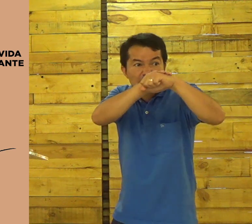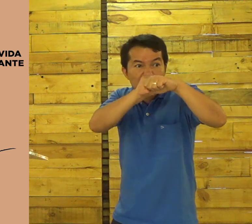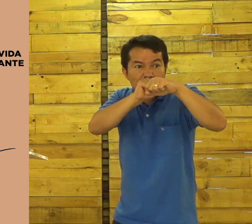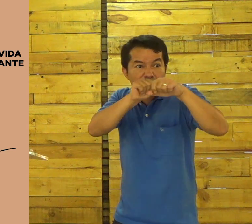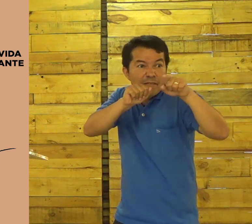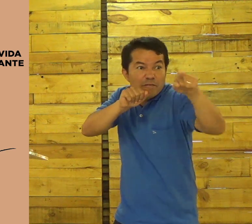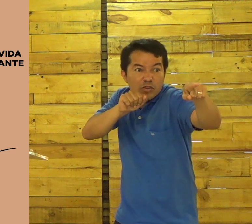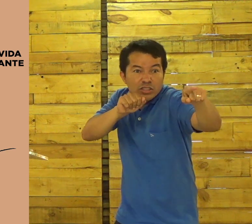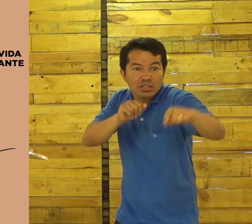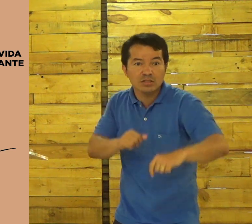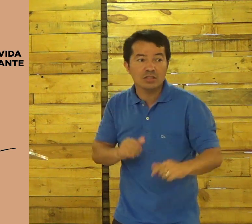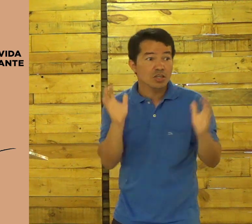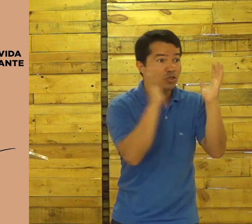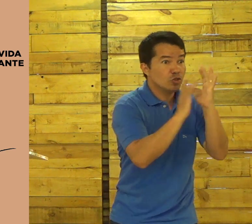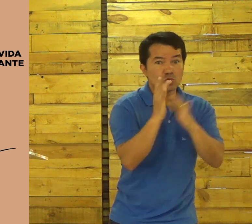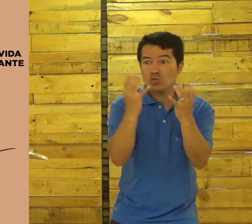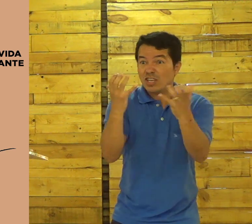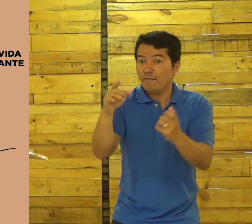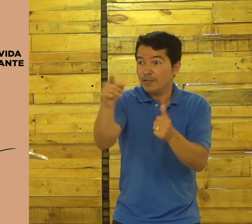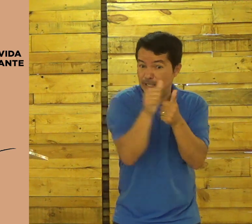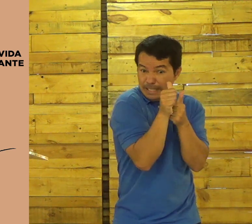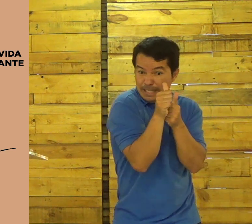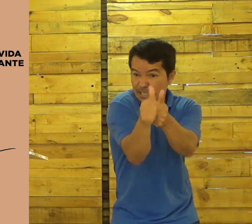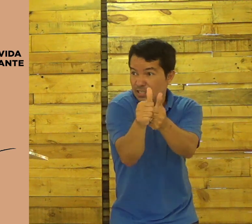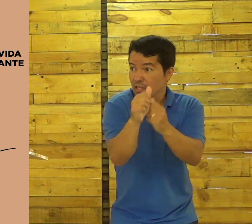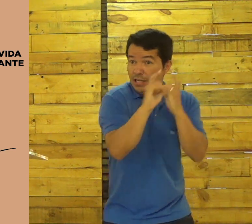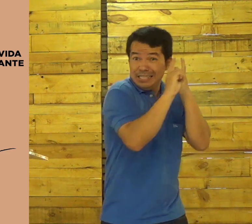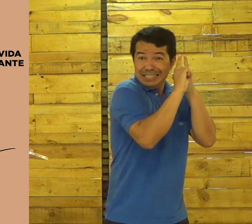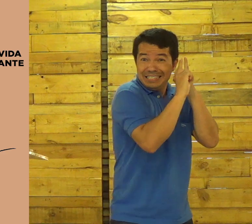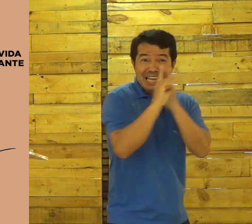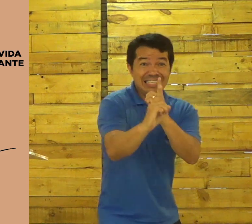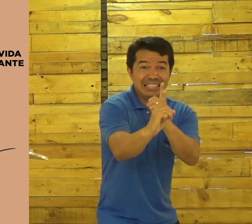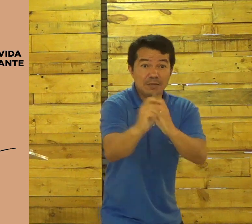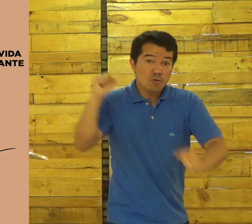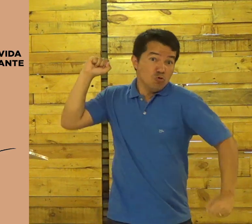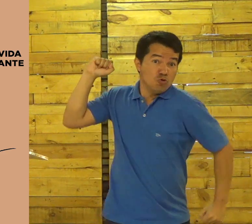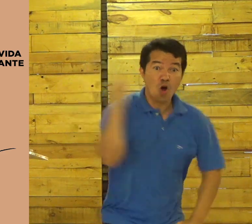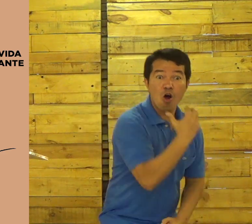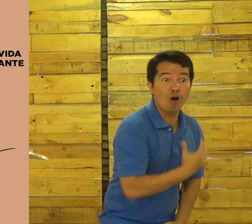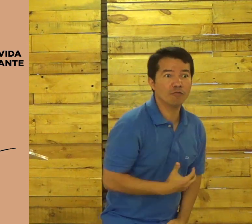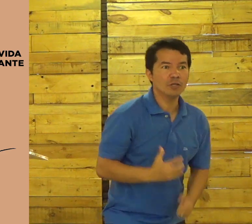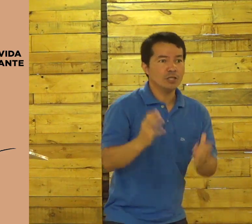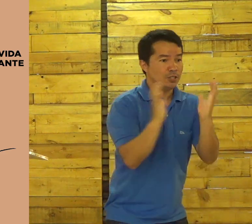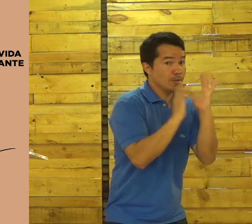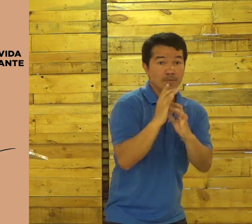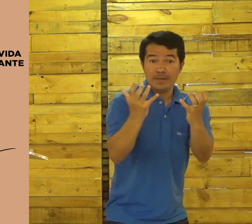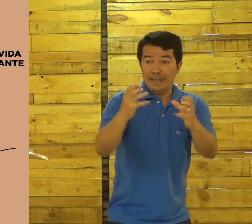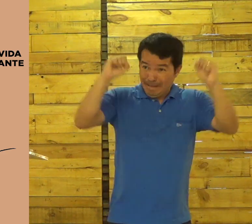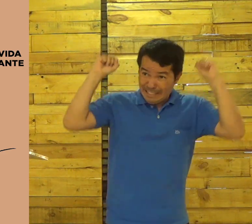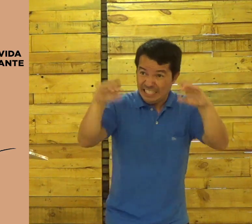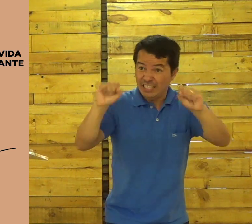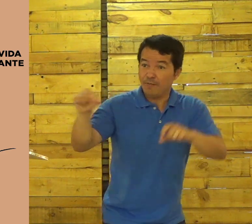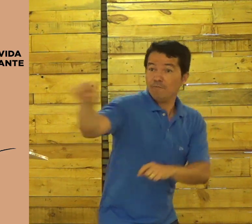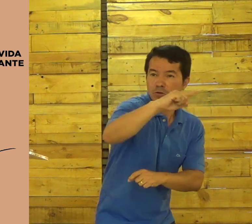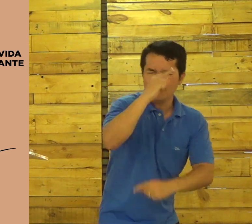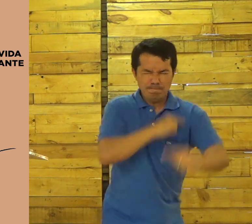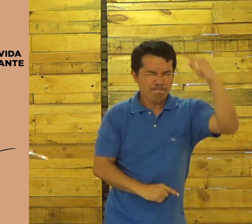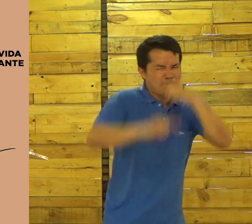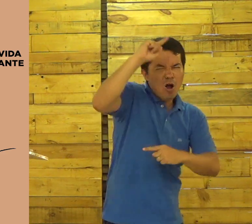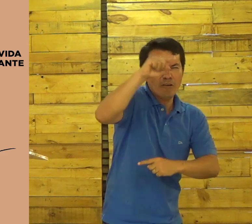Chama você. Você. Jesus quer que você viva perto dele. Seja o discípulo dele. Tive uma